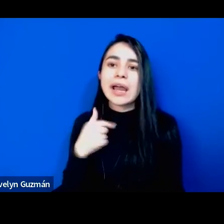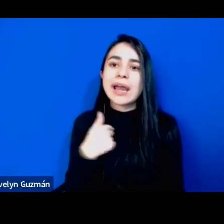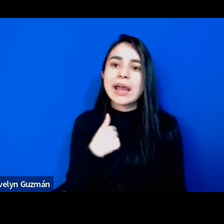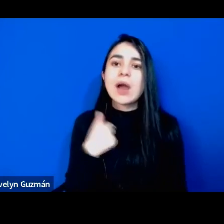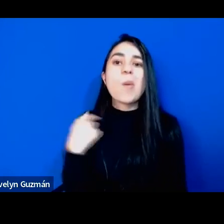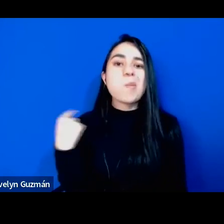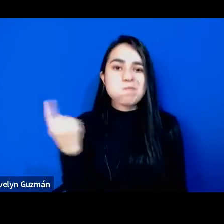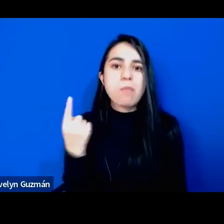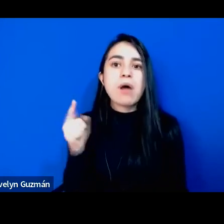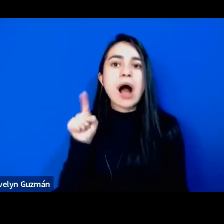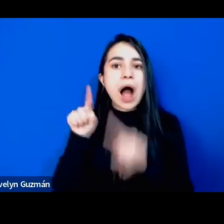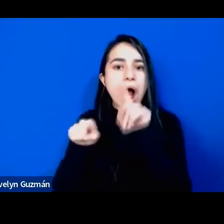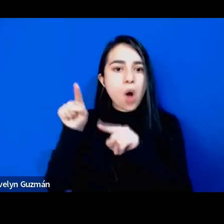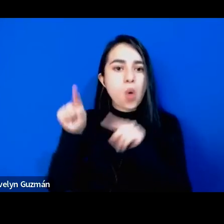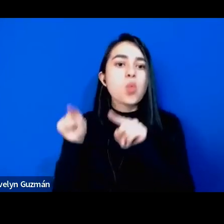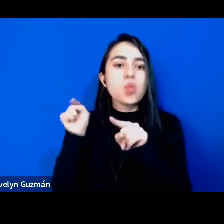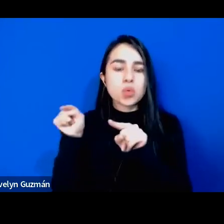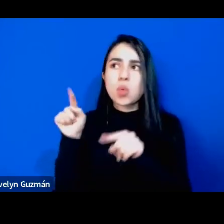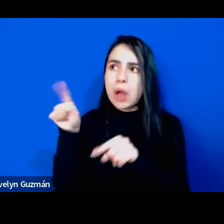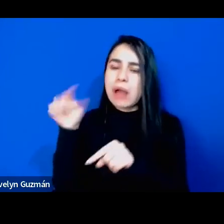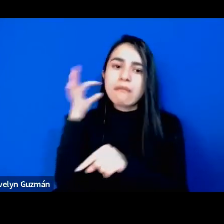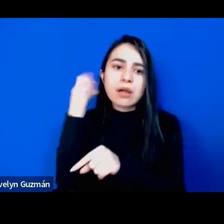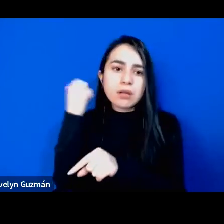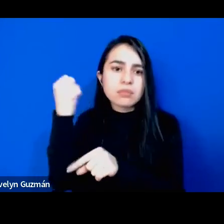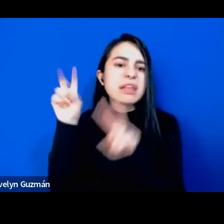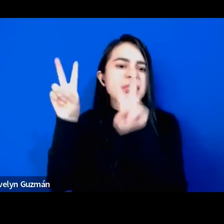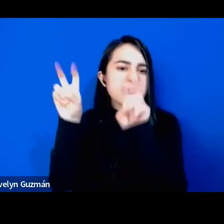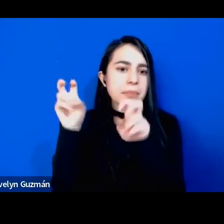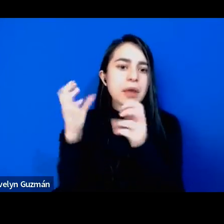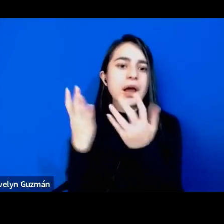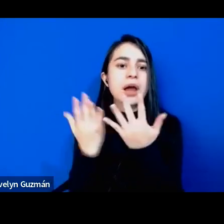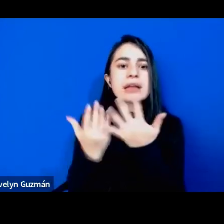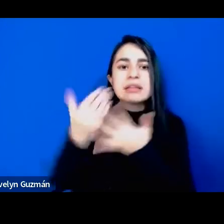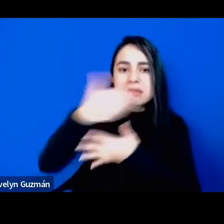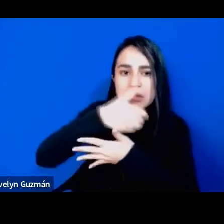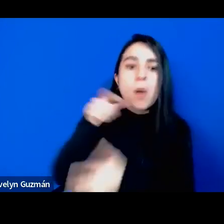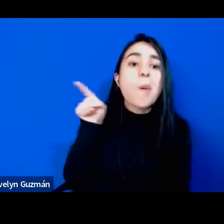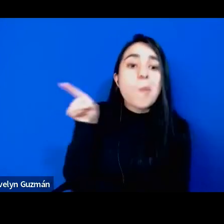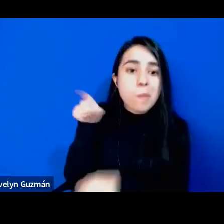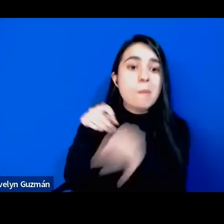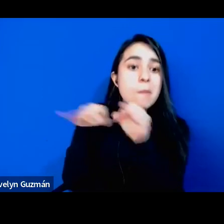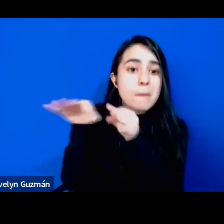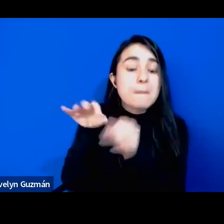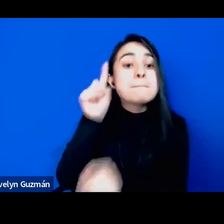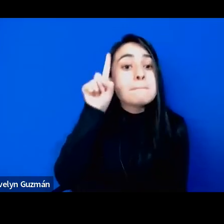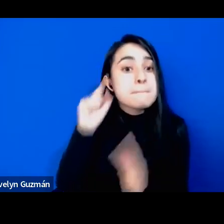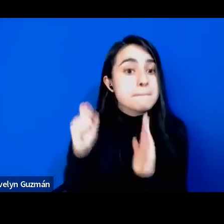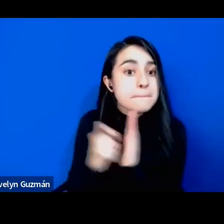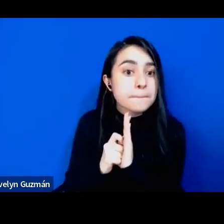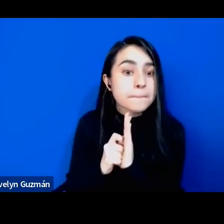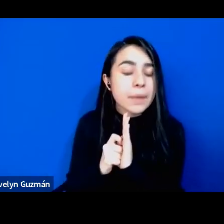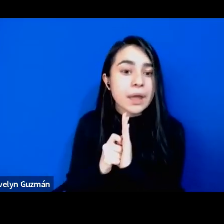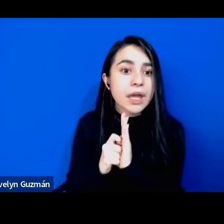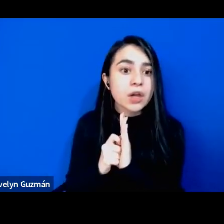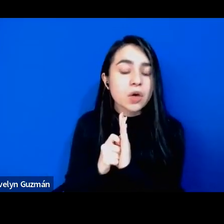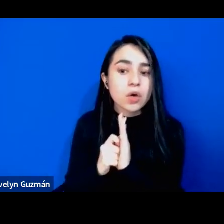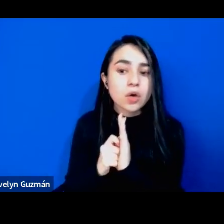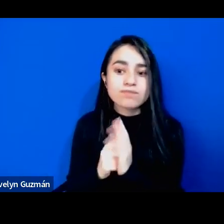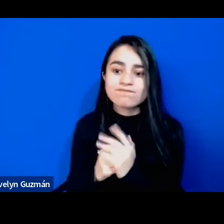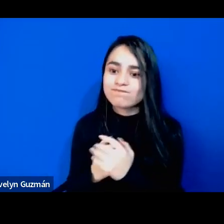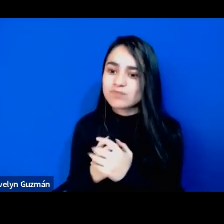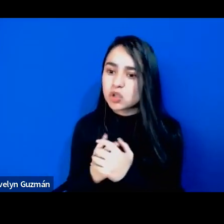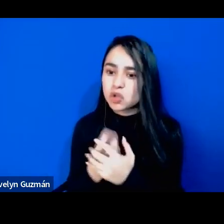espacios sí se habla de la interseccionalidad, pero no estoy tan